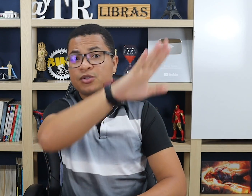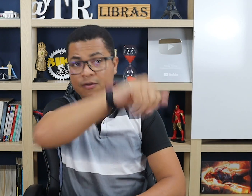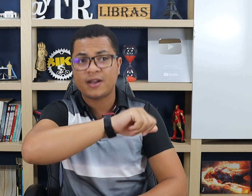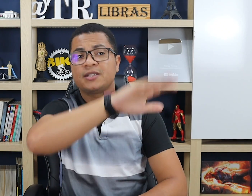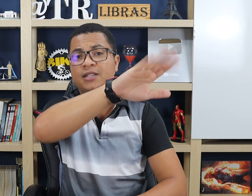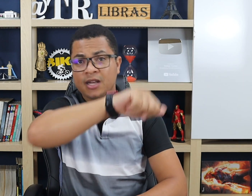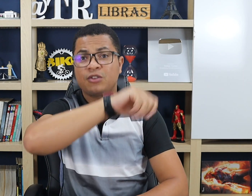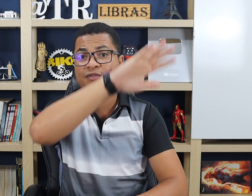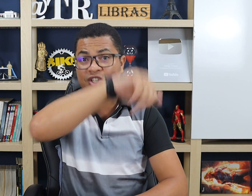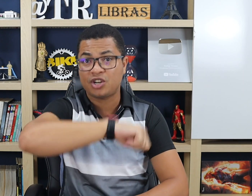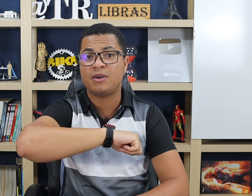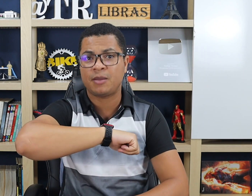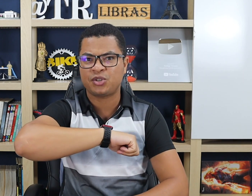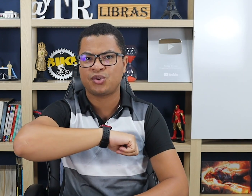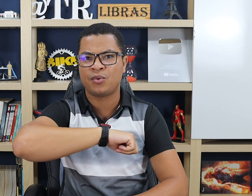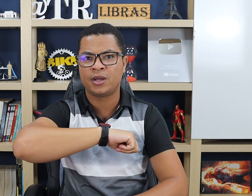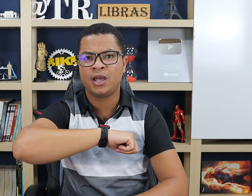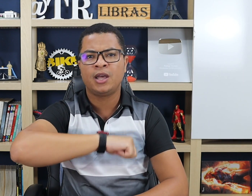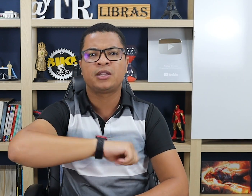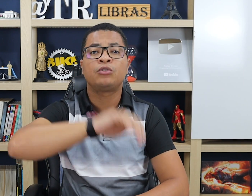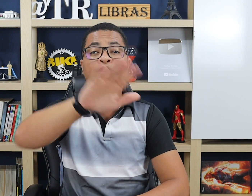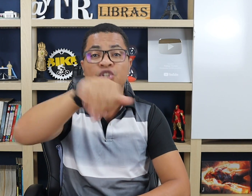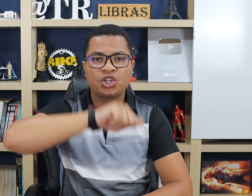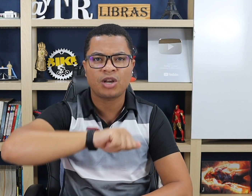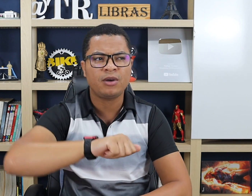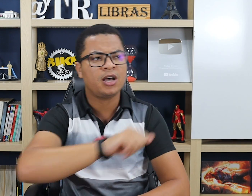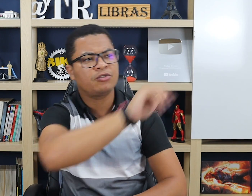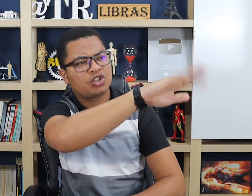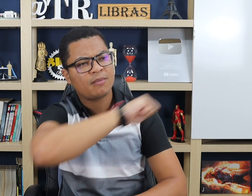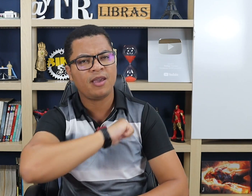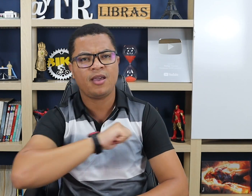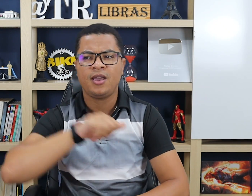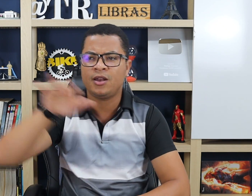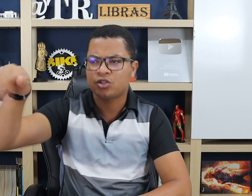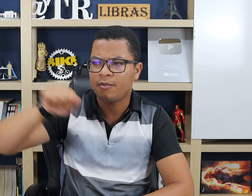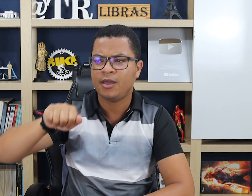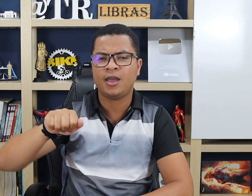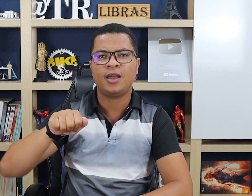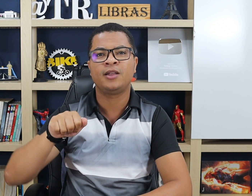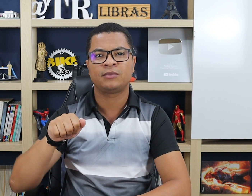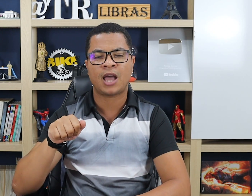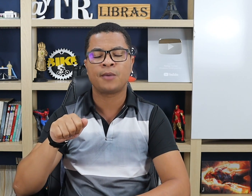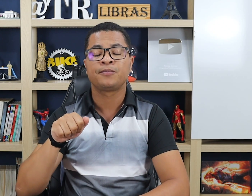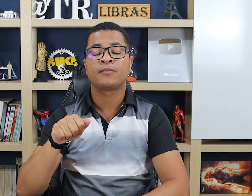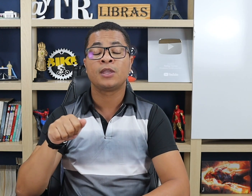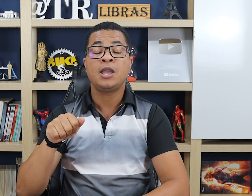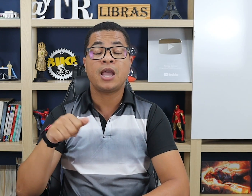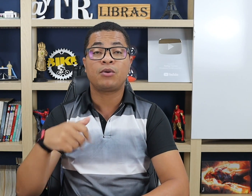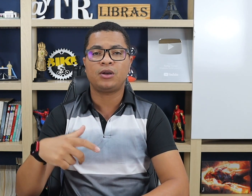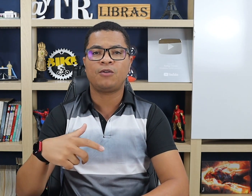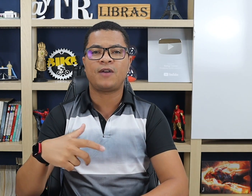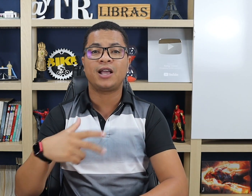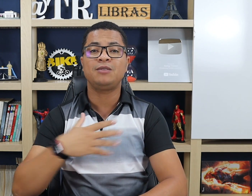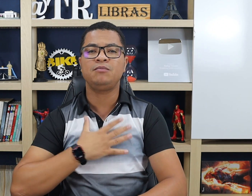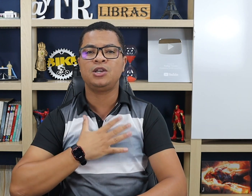pessoa e faz assim, né? Quando estivesse chamando a pessoa. Então, eu te chamando, chamei ele, chamei ele. Tá? E aí, quando eu quero falar que me